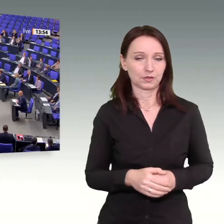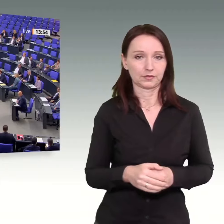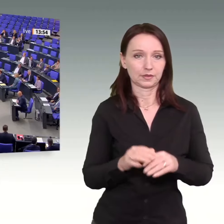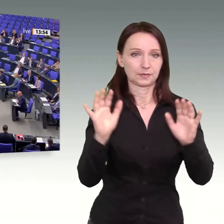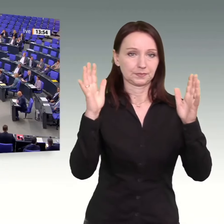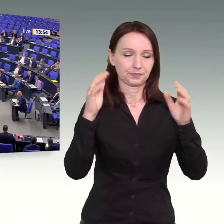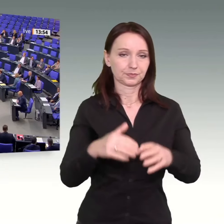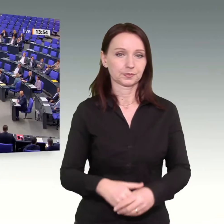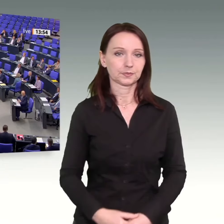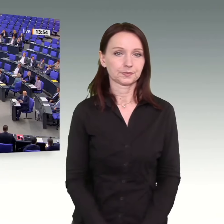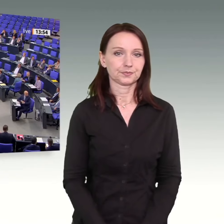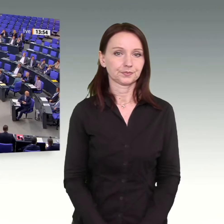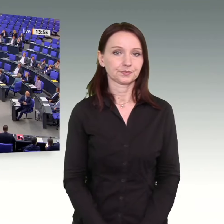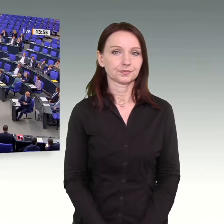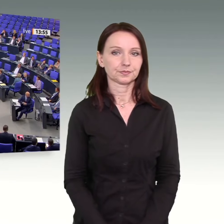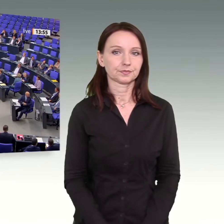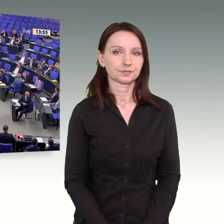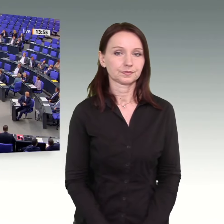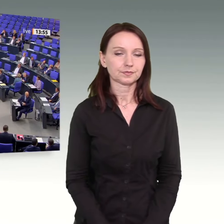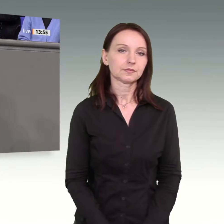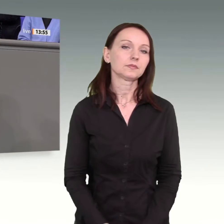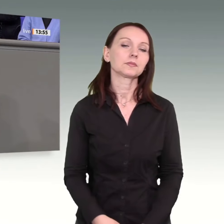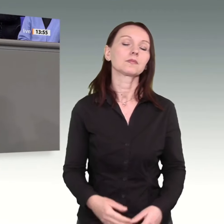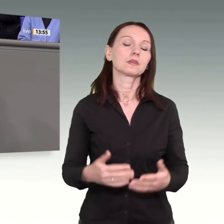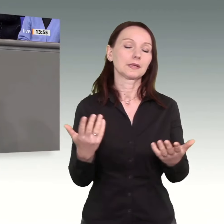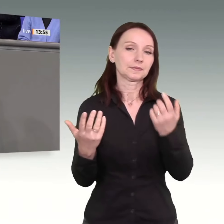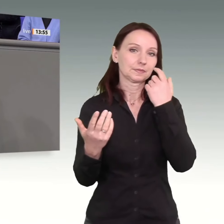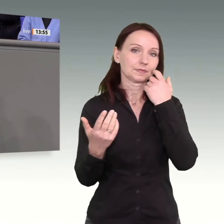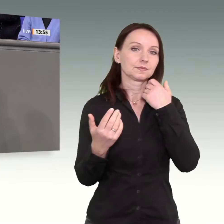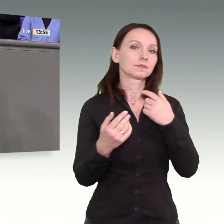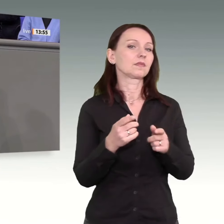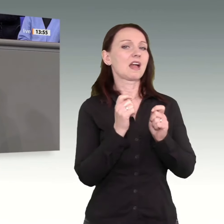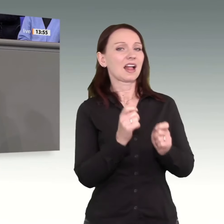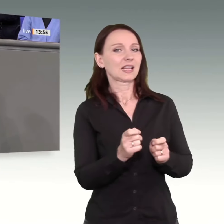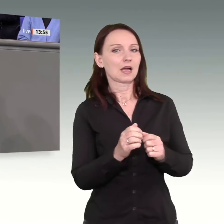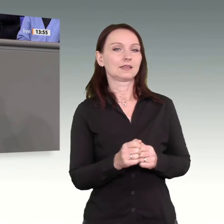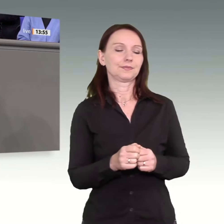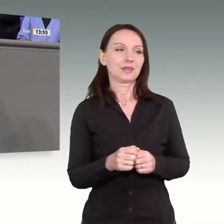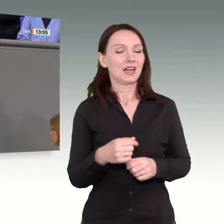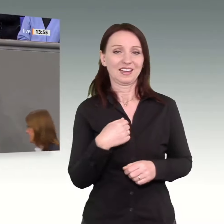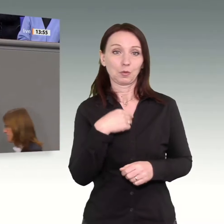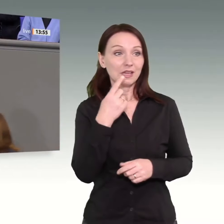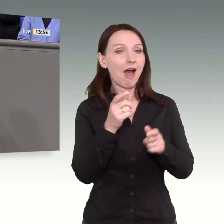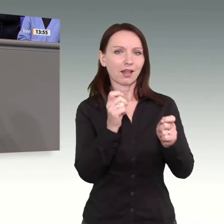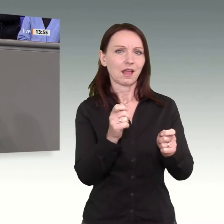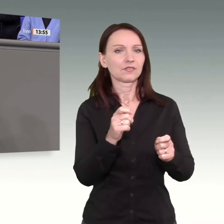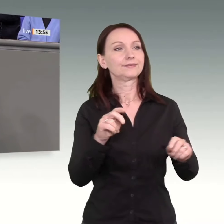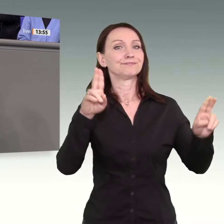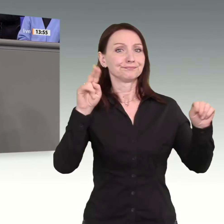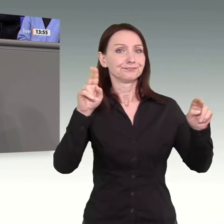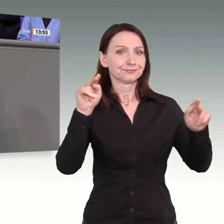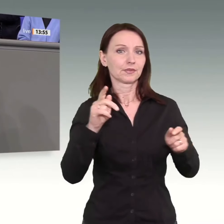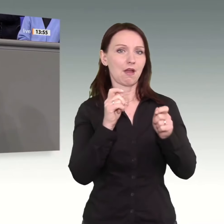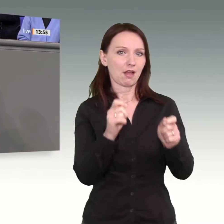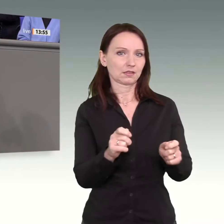Und der Antrag, ich muss ja fast sagen, der sogenannte Antrag dieser